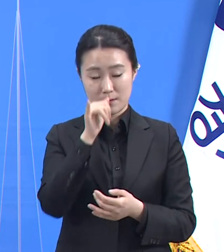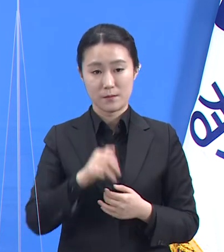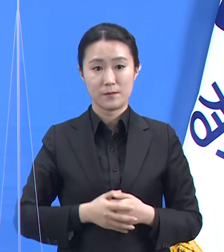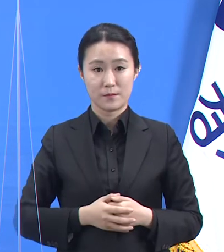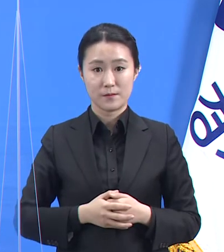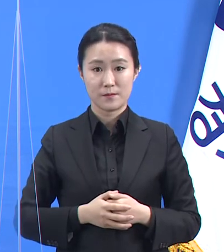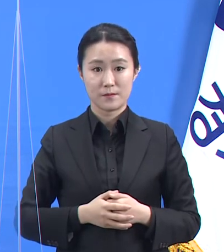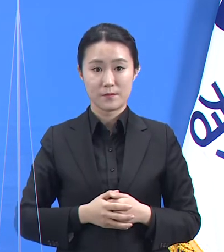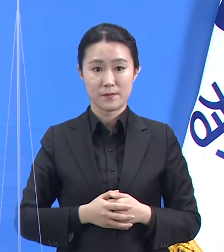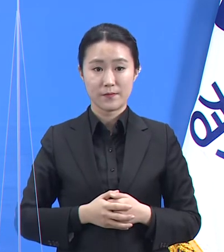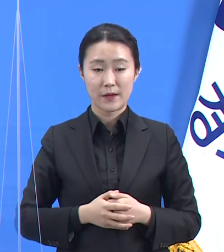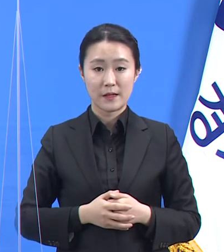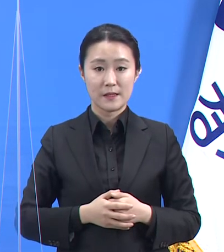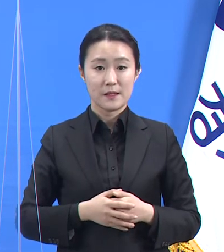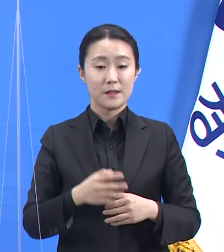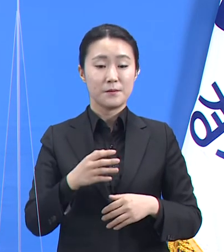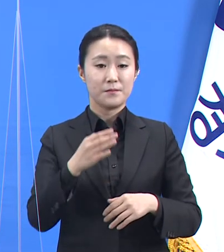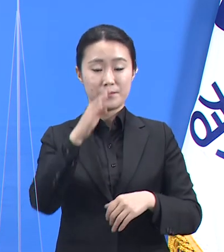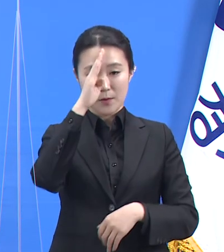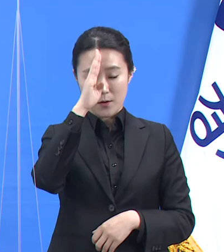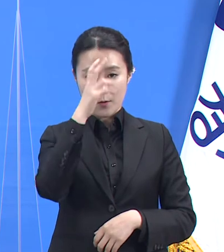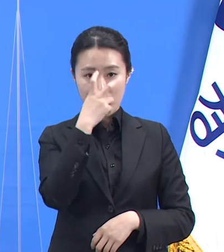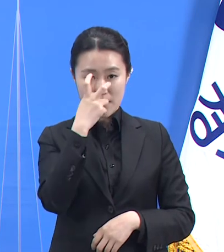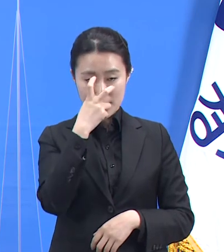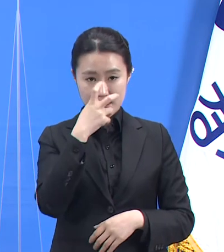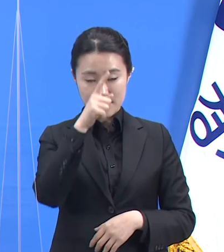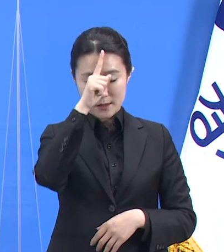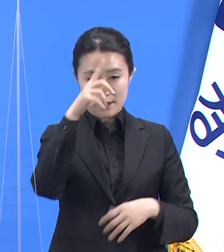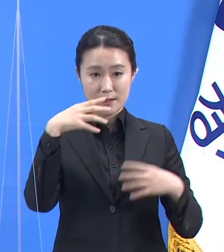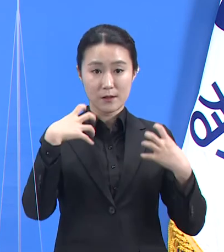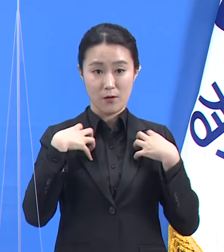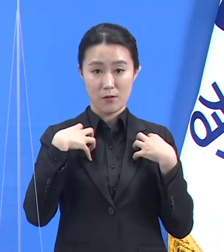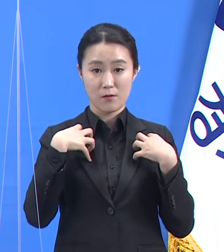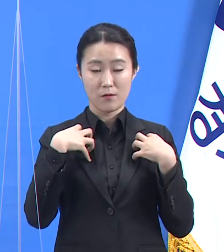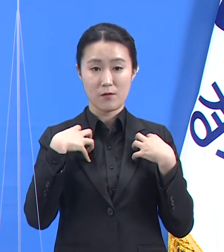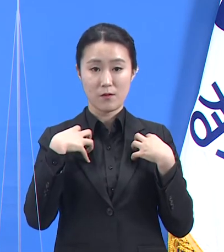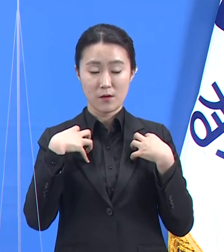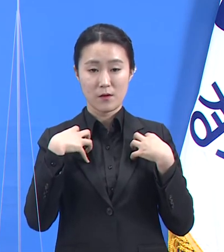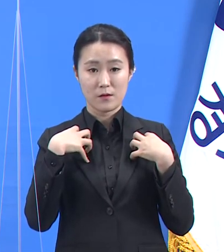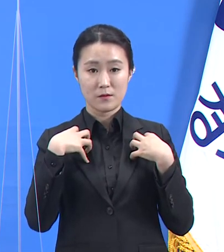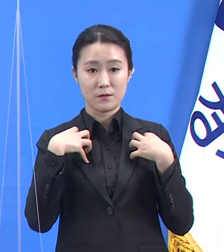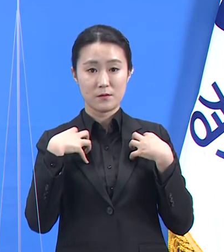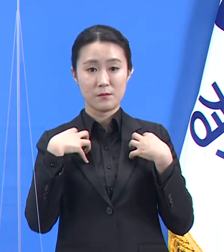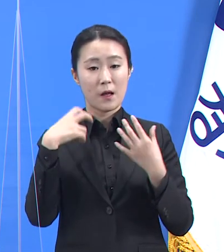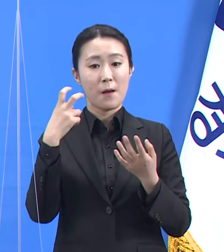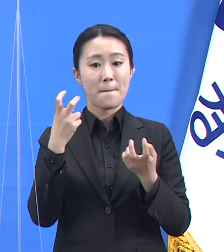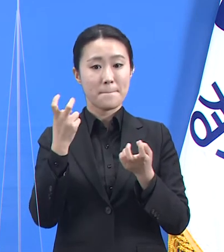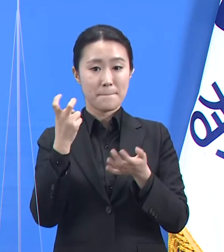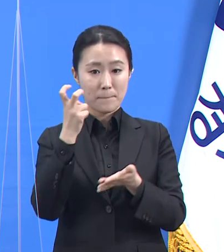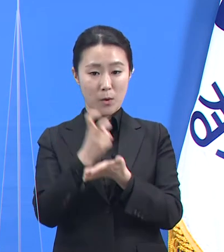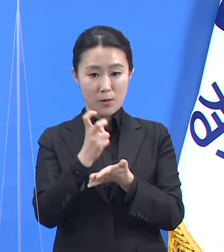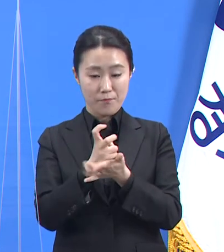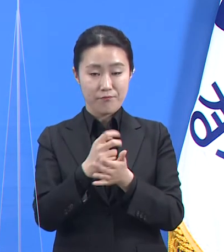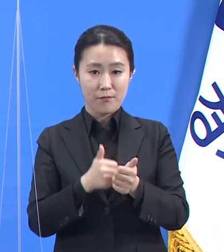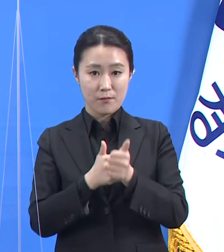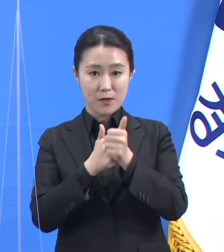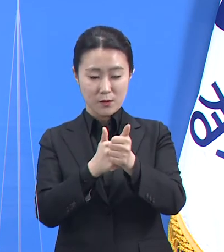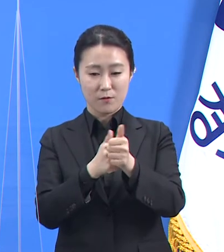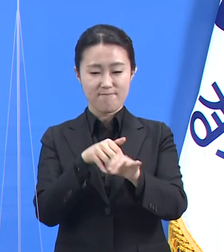질병관리청 코로나19 예방접종 대응 추진단의 지침에 따라 체계적으로 준비되고 있습니다.